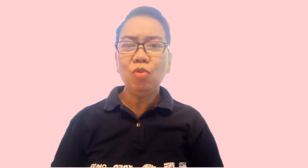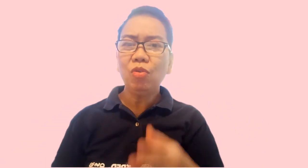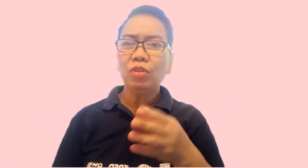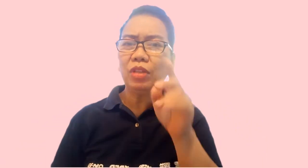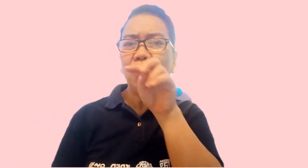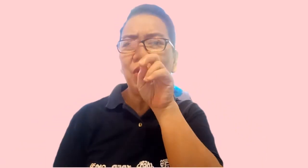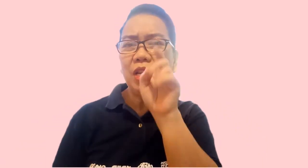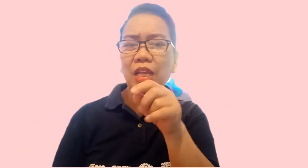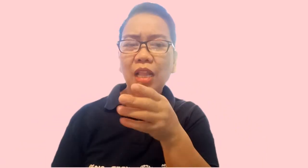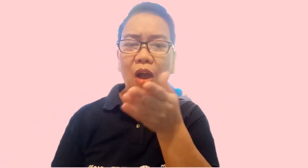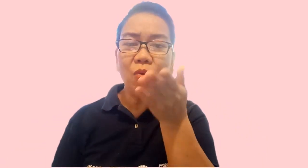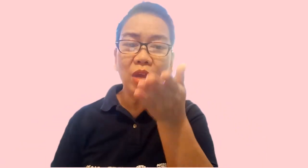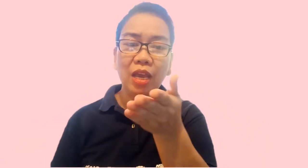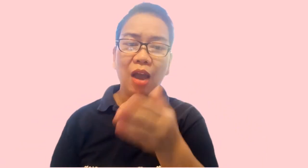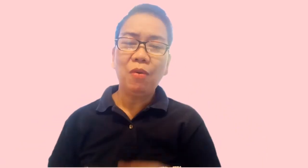Tanungin kita kung ikaw,